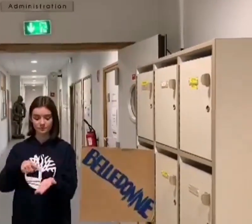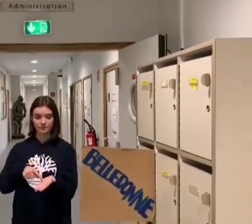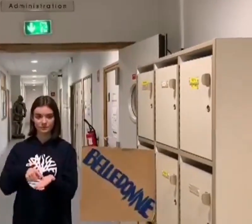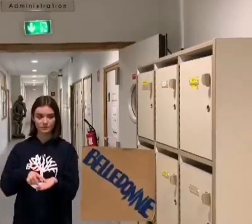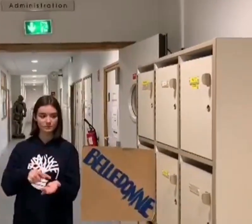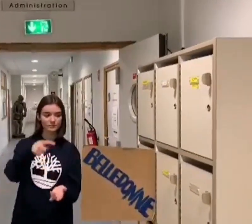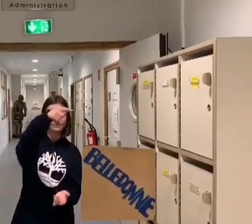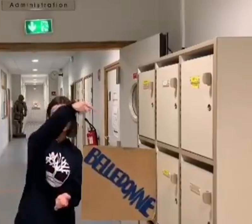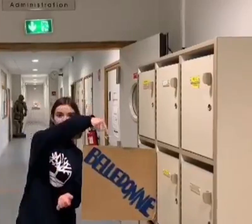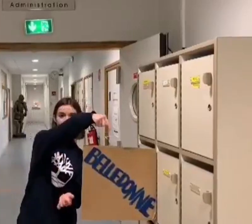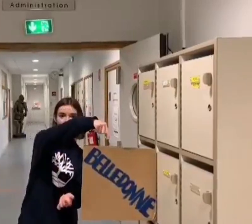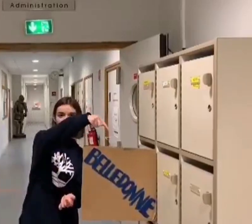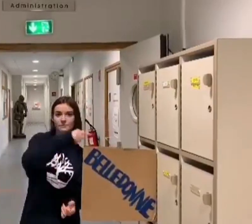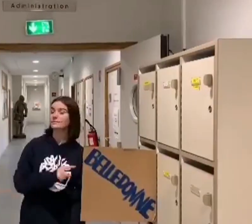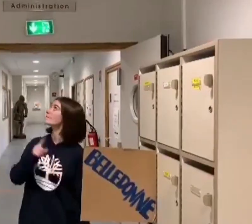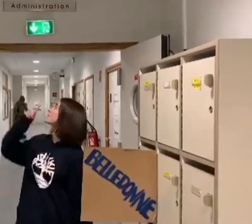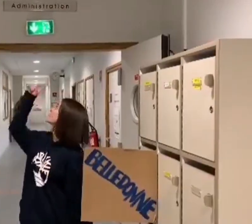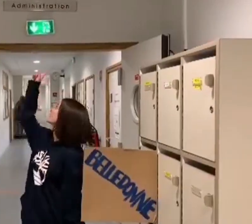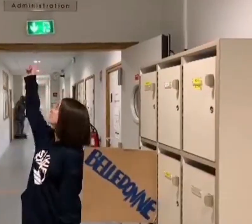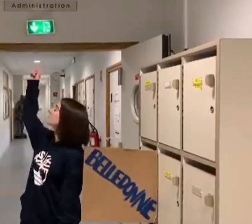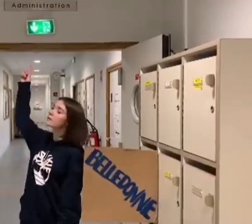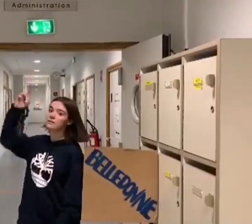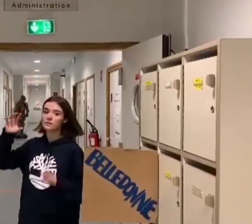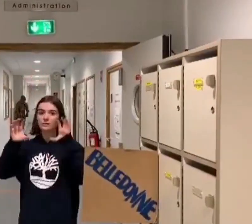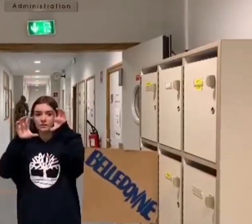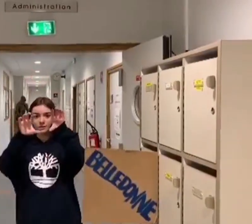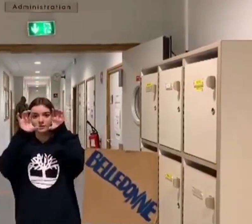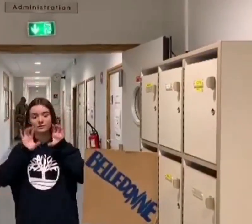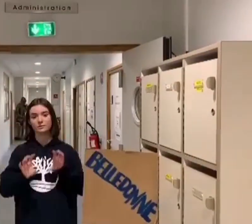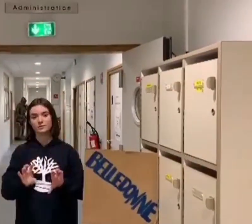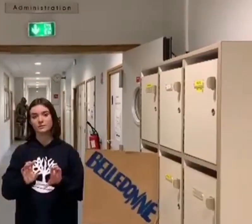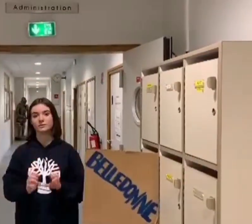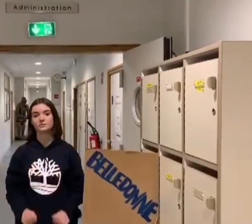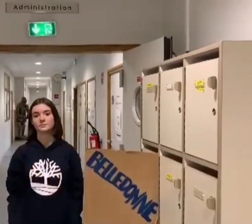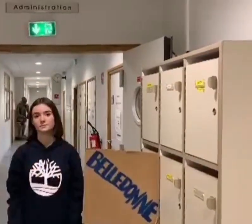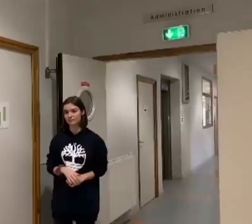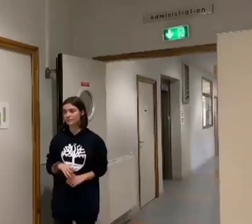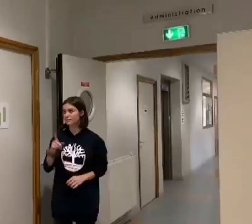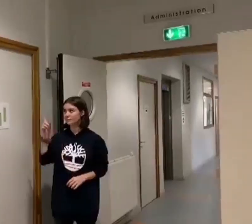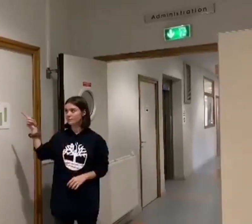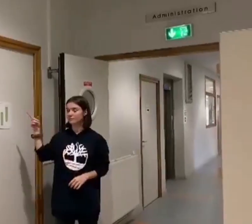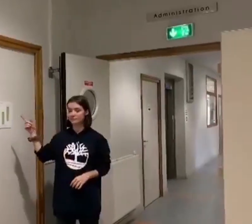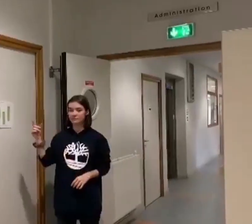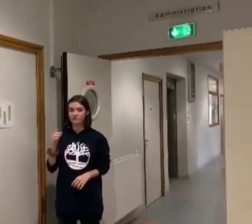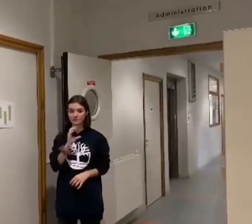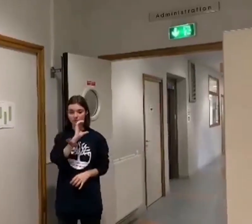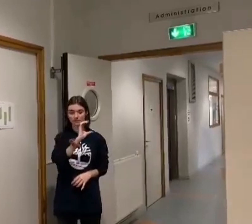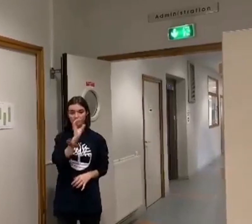Nous sommes ici en Belle-Donne, dans le secteur de l'administration. Nous avons le CPE,